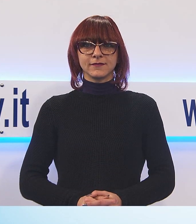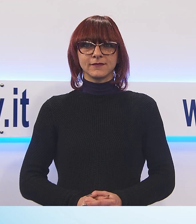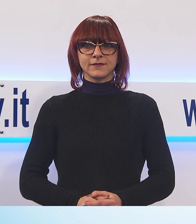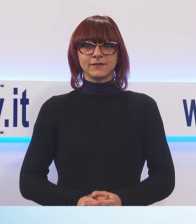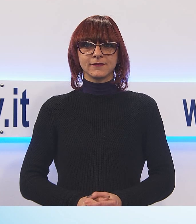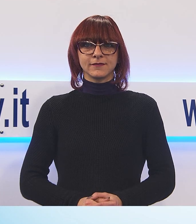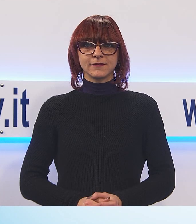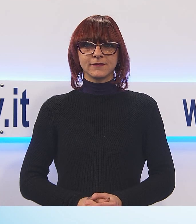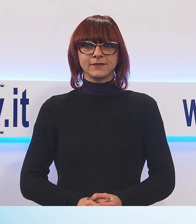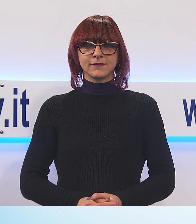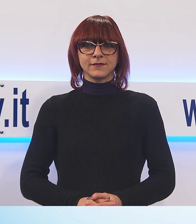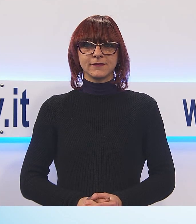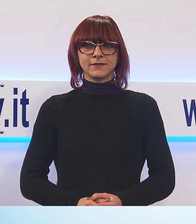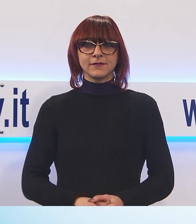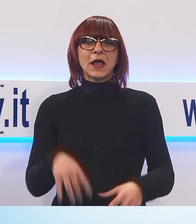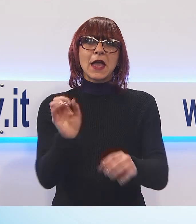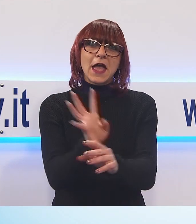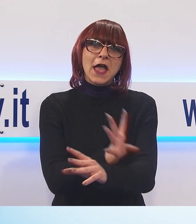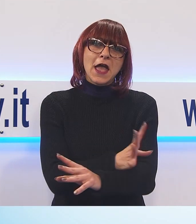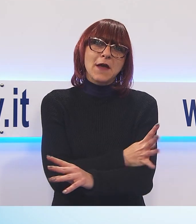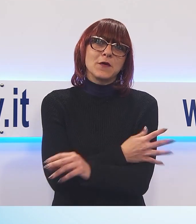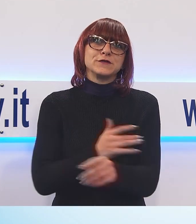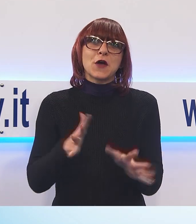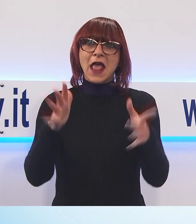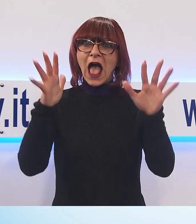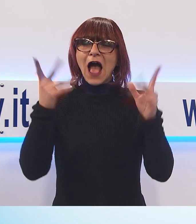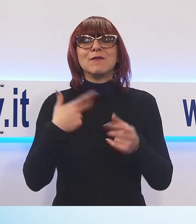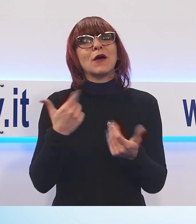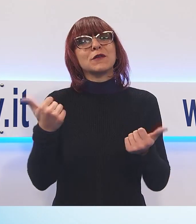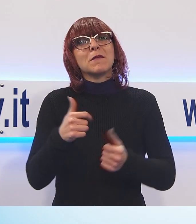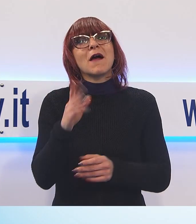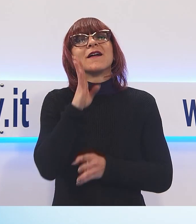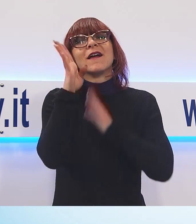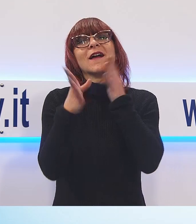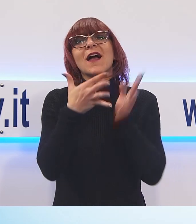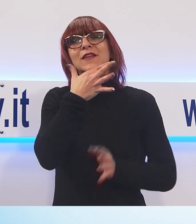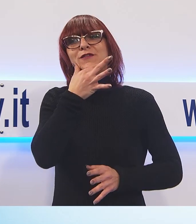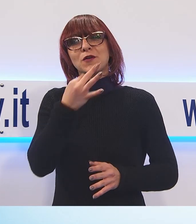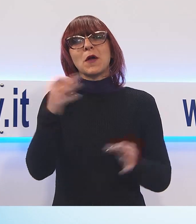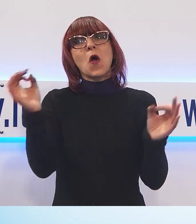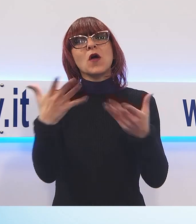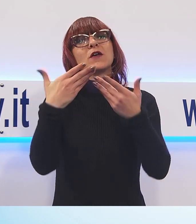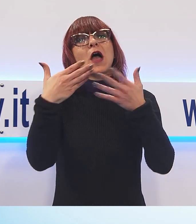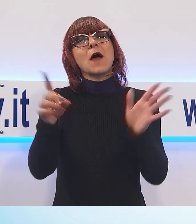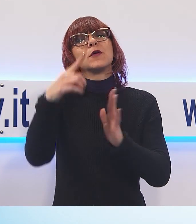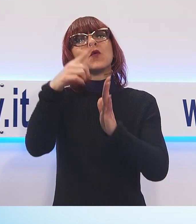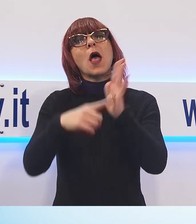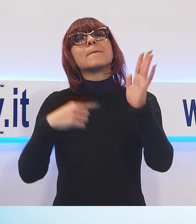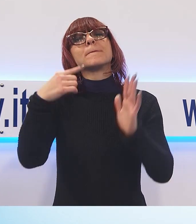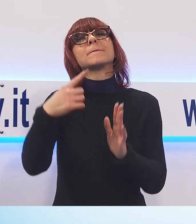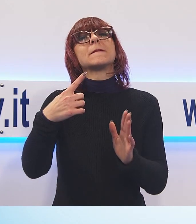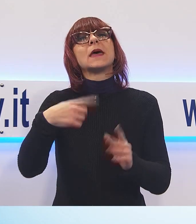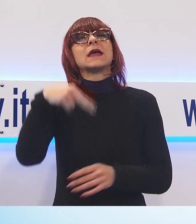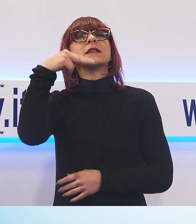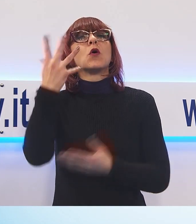Emozioni, applausi e tanto bel canto giovedì sera al nuovo Teatro Ienco di Viareggio per la serata d'apertura del Mese Pucciniano organizzata